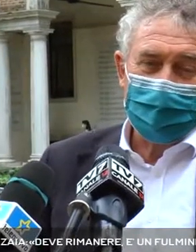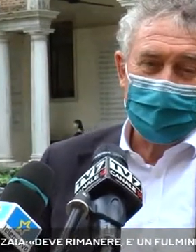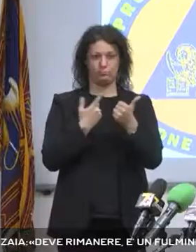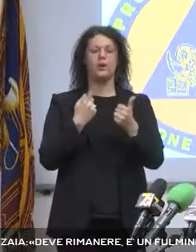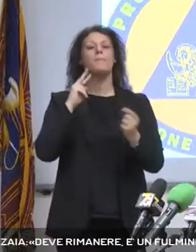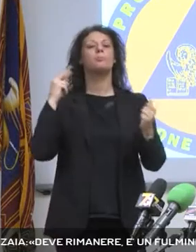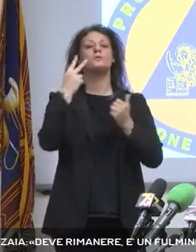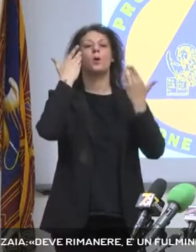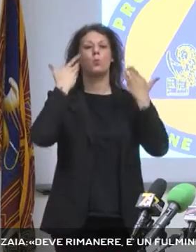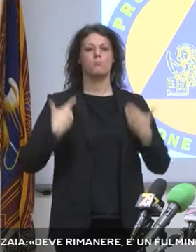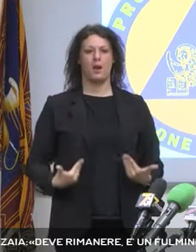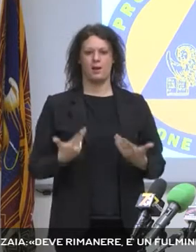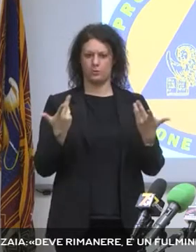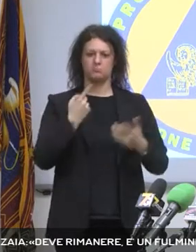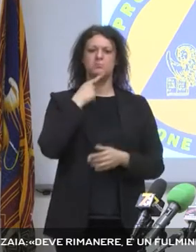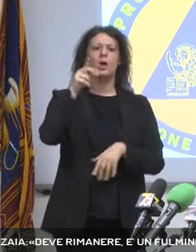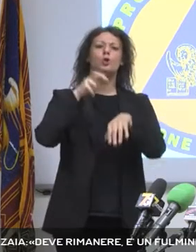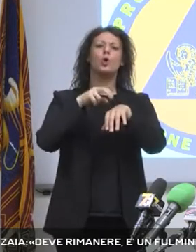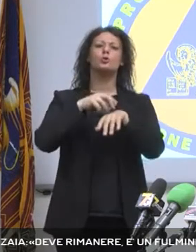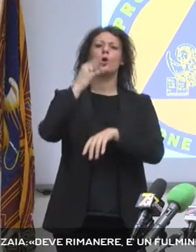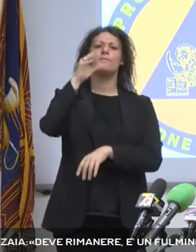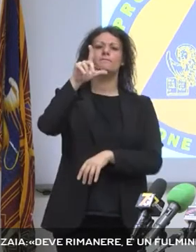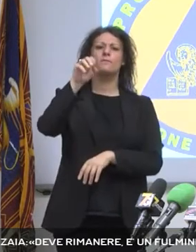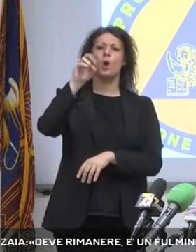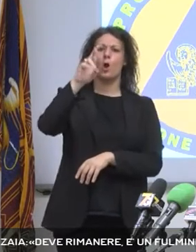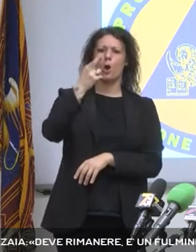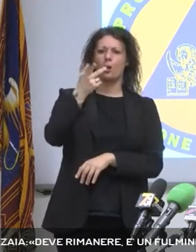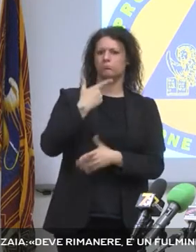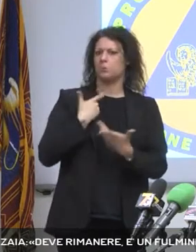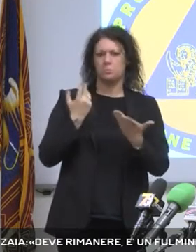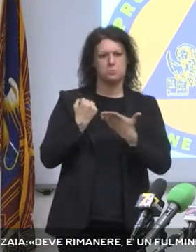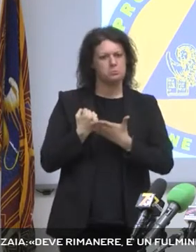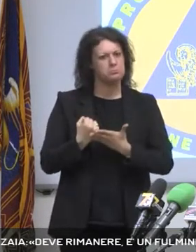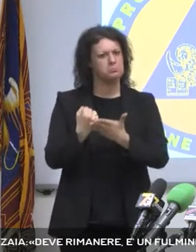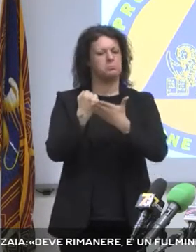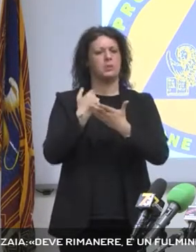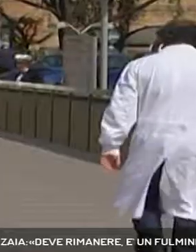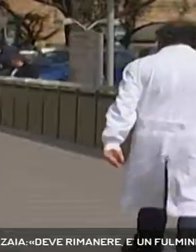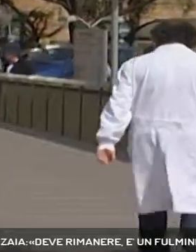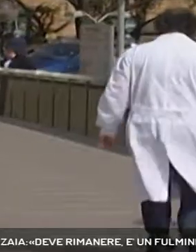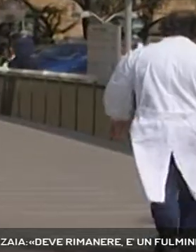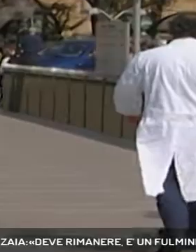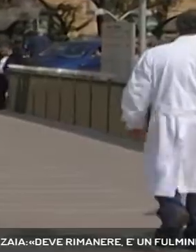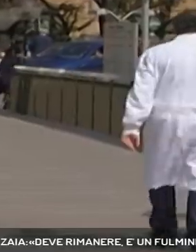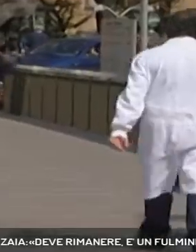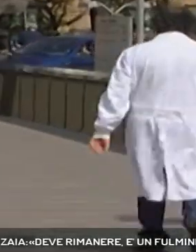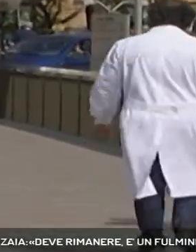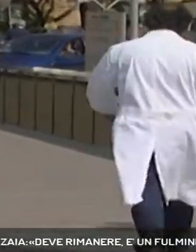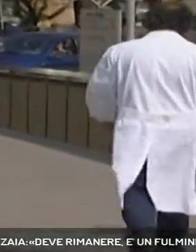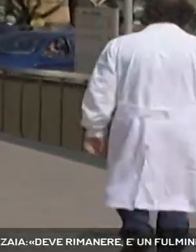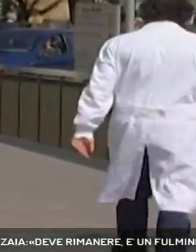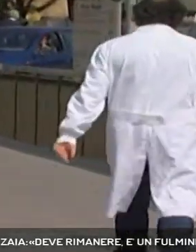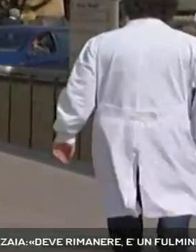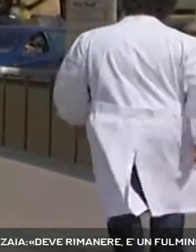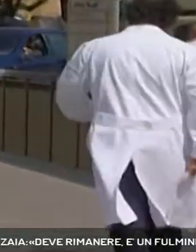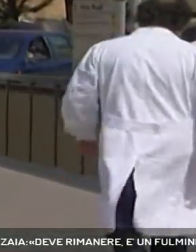sfratto. A tutta la mia comprensione, solidarietà, non è un avviso di sfratto. Questa vicenda, ha spiegato Zaia,